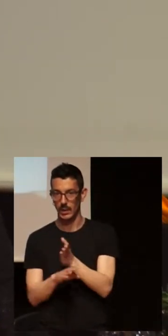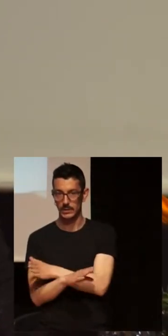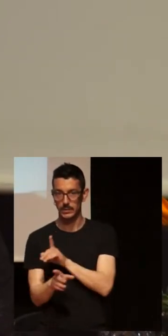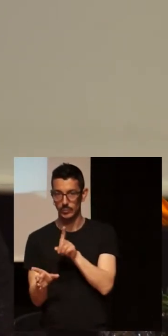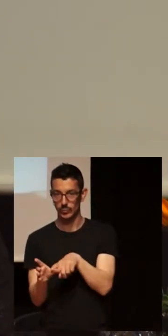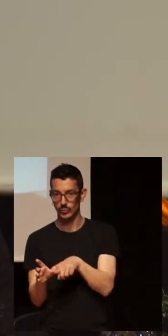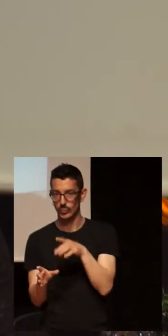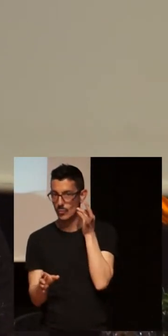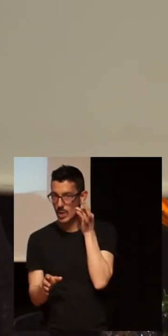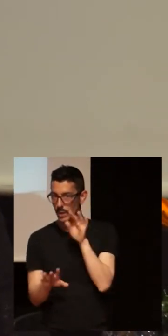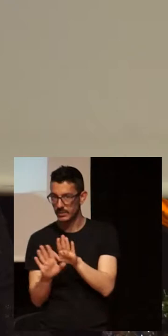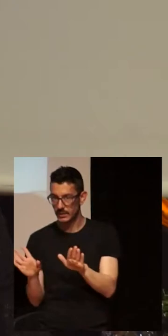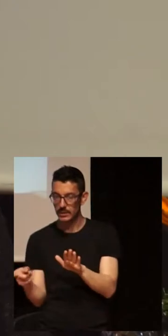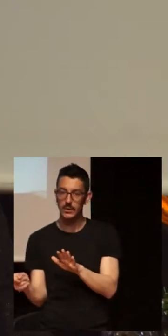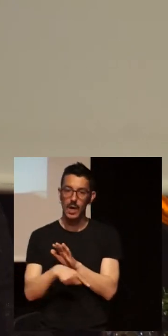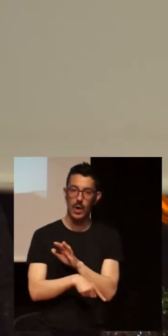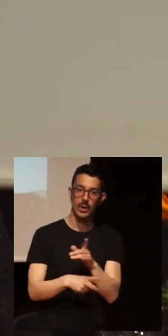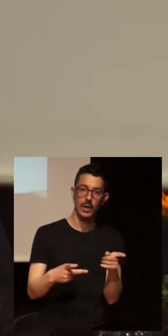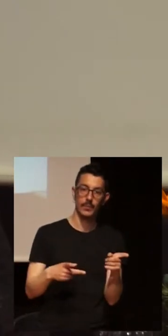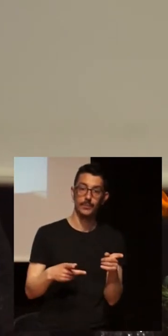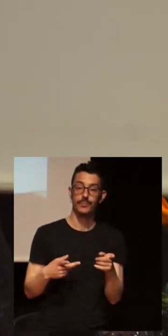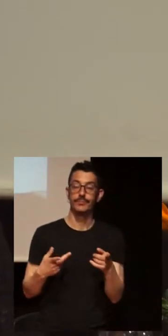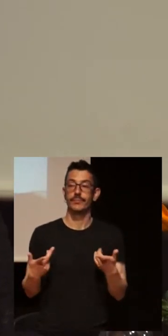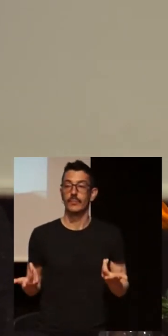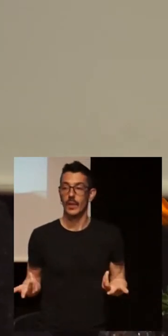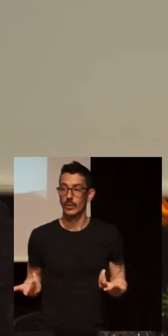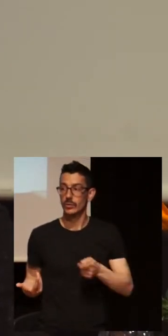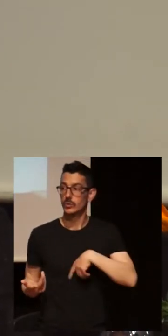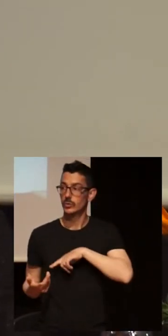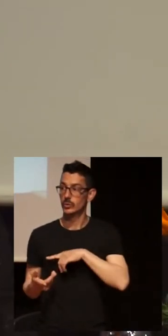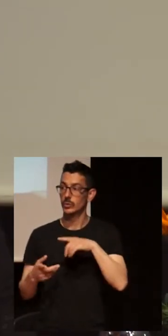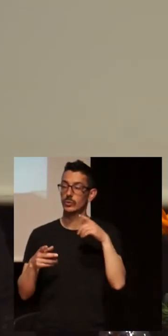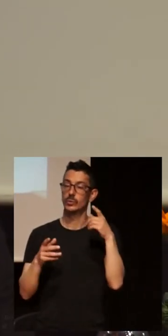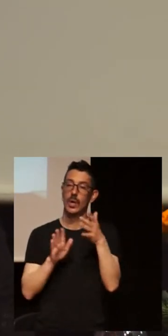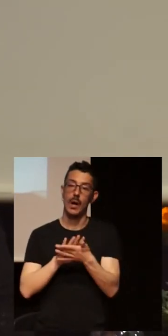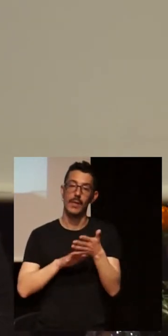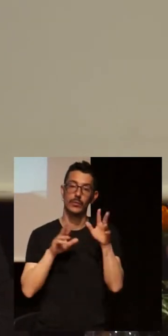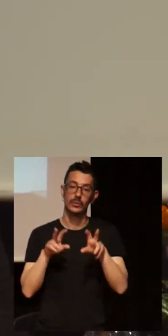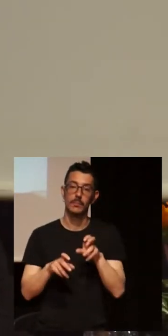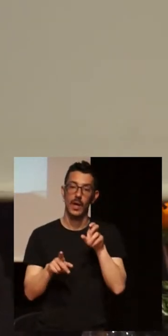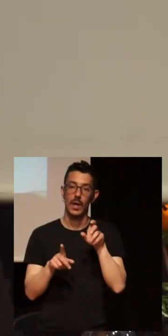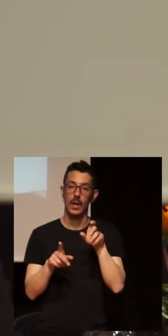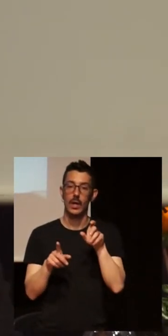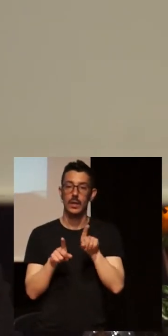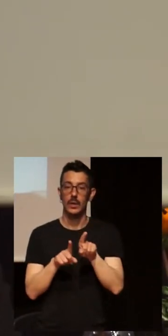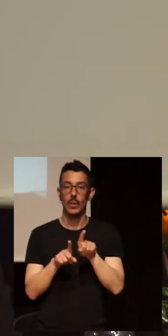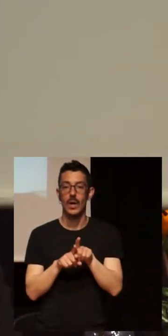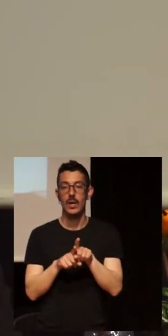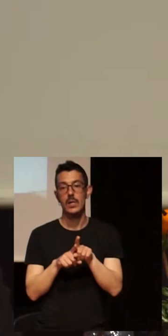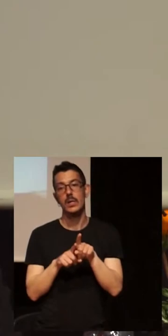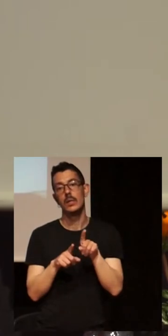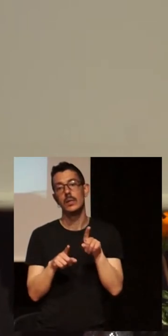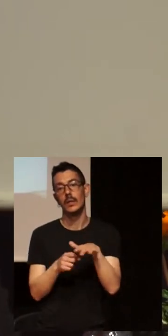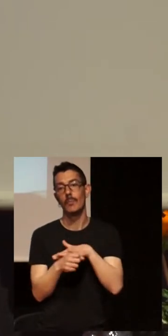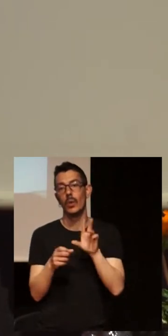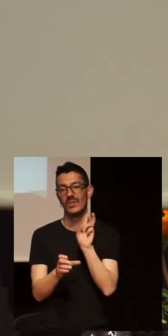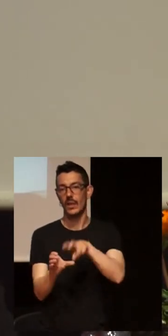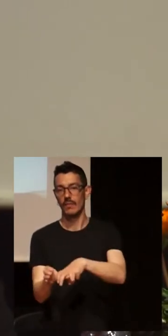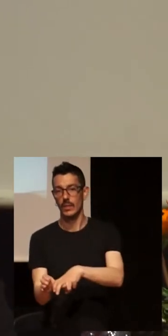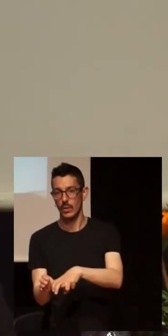pensando, it is possible that in the field of and in the field of the women are working and are the